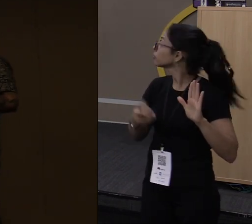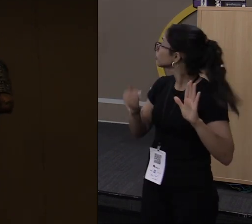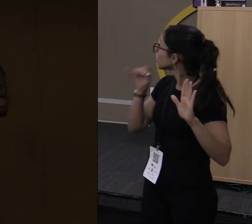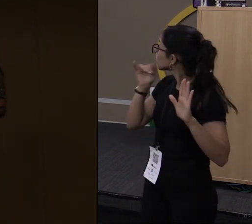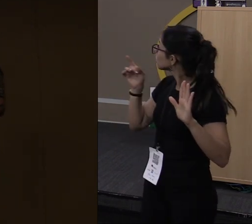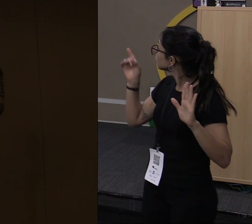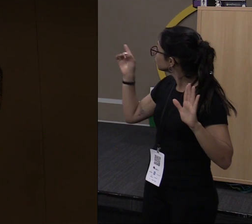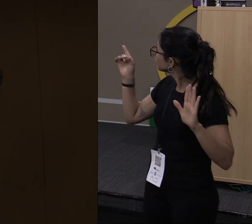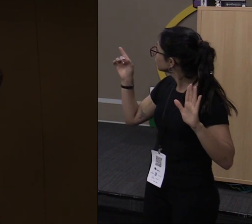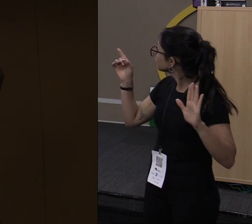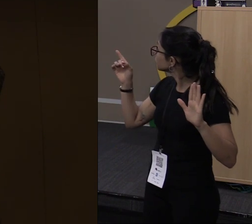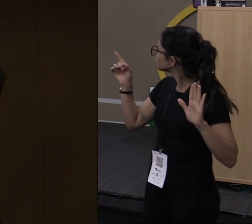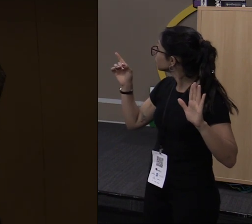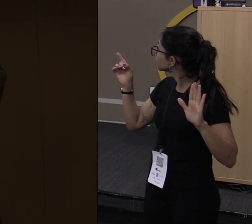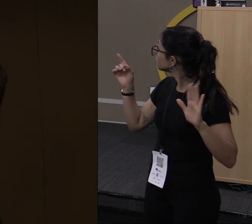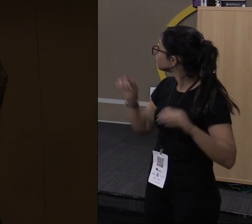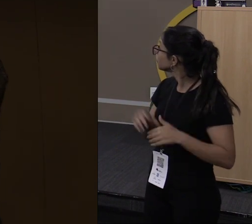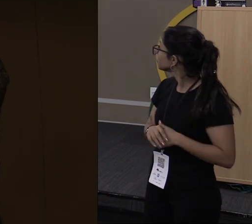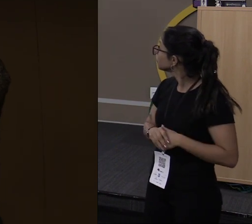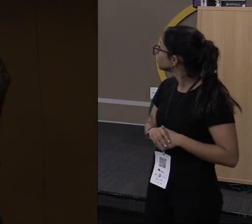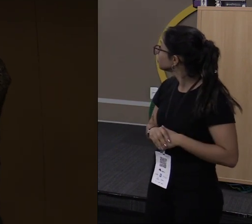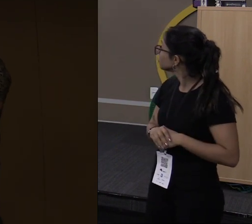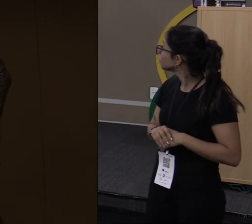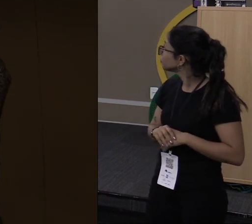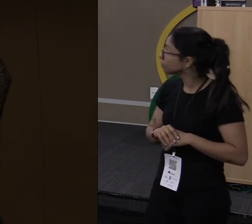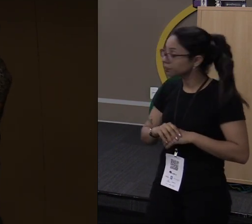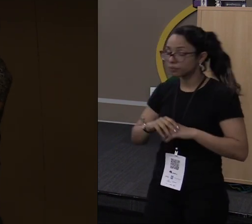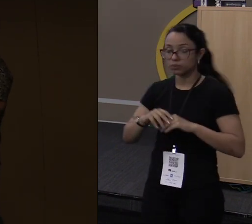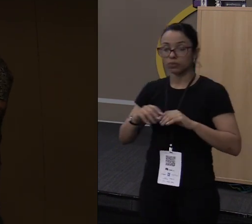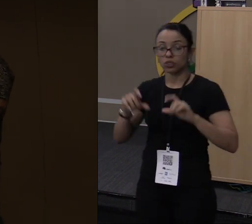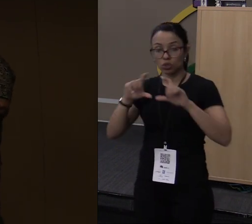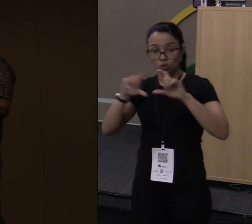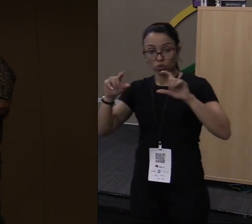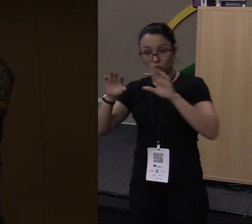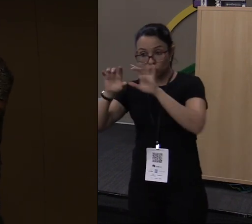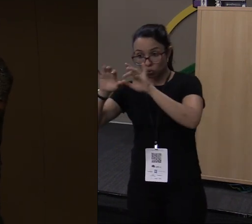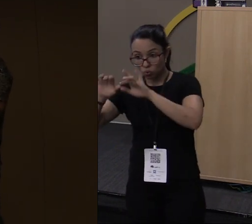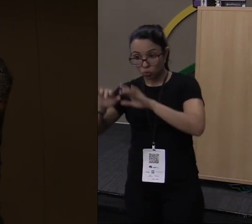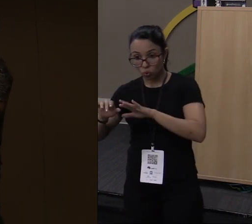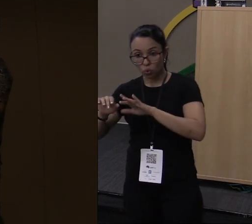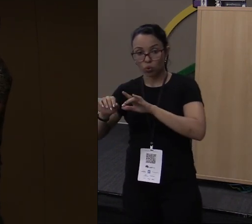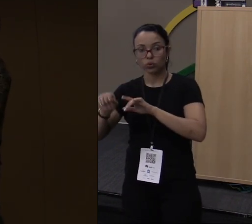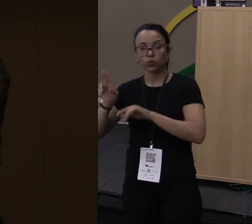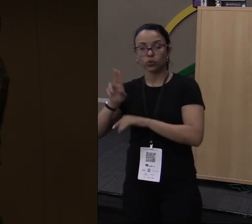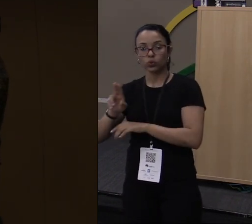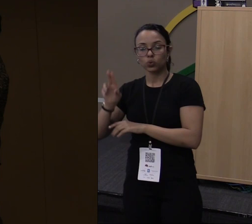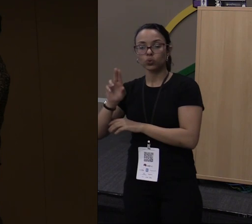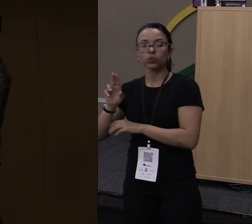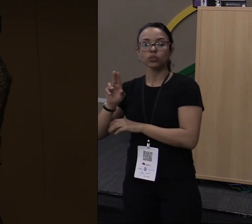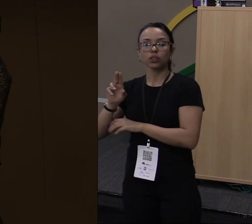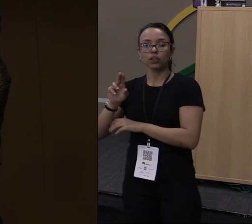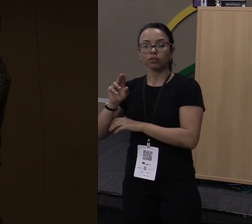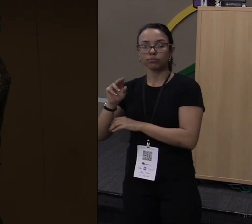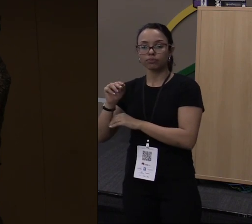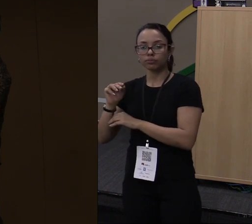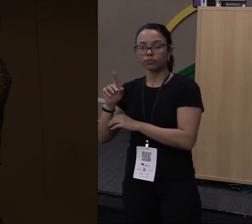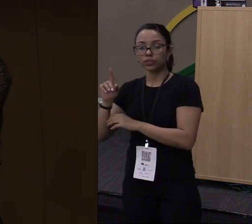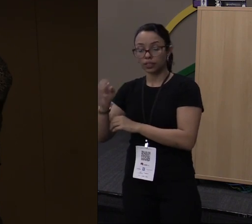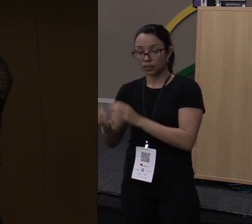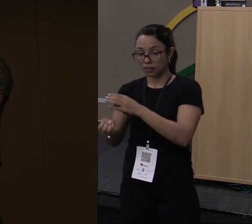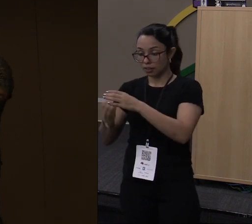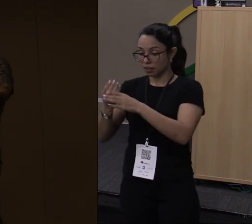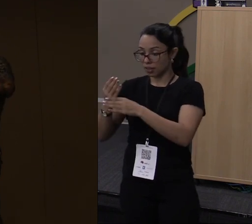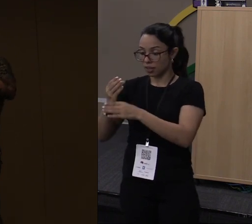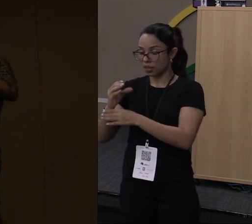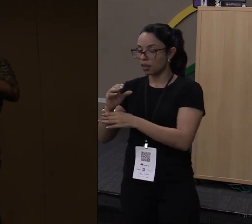de um código que utiliza canais assíncronos. Eu crio aqui um Hash Map,